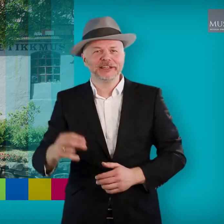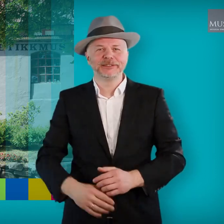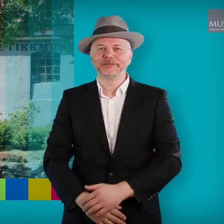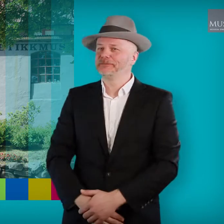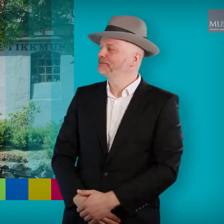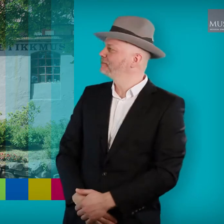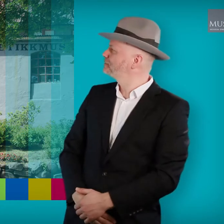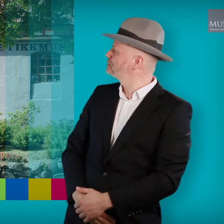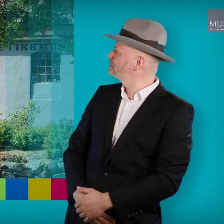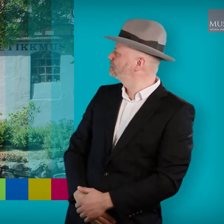Så dere ser på bildet.